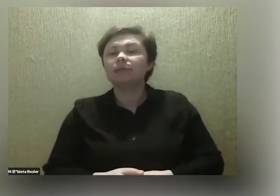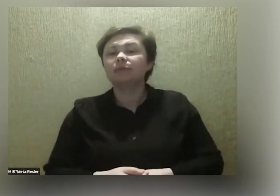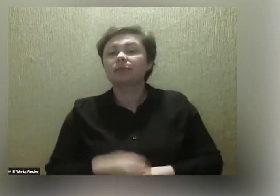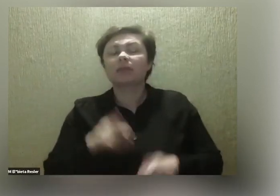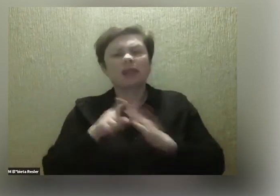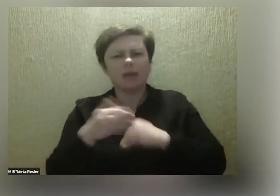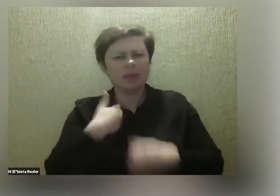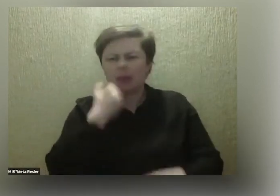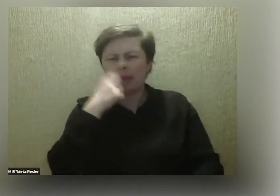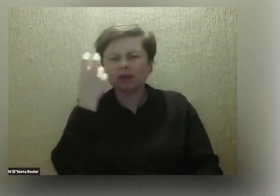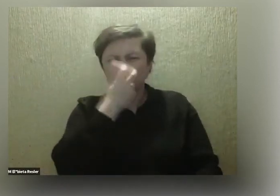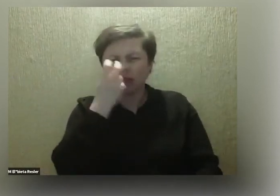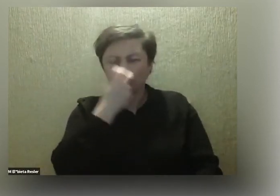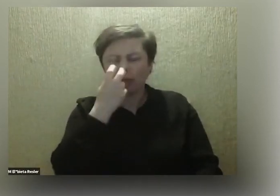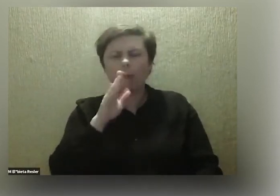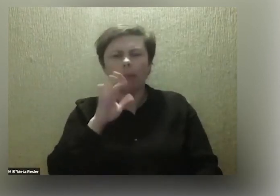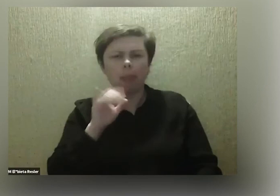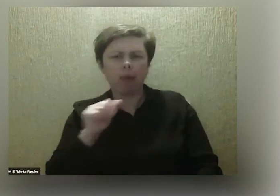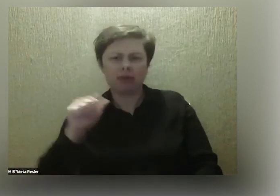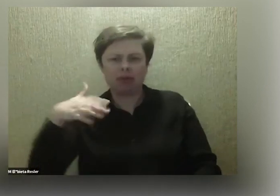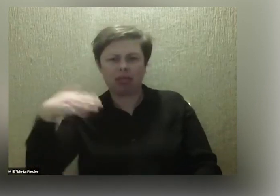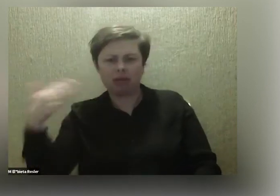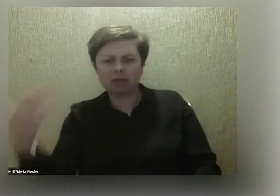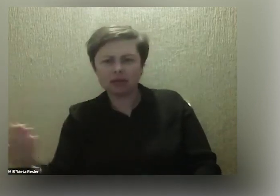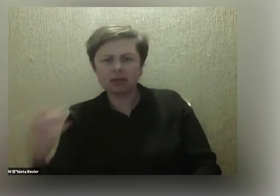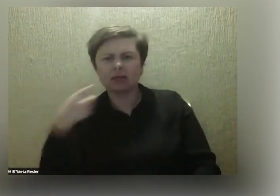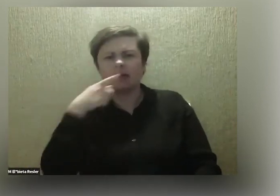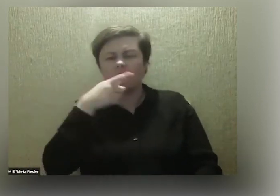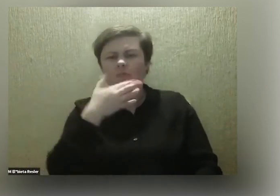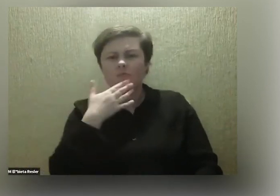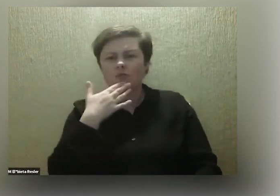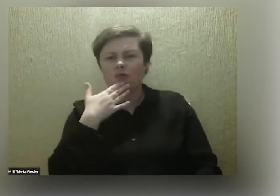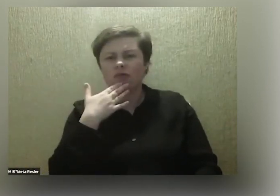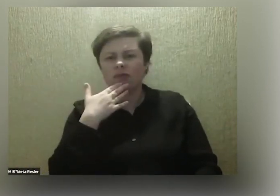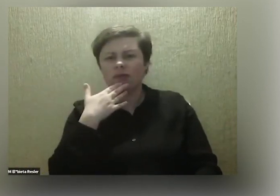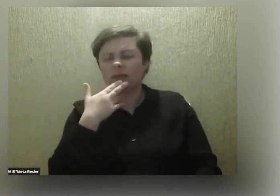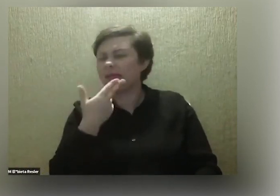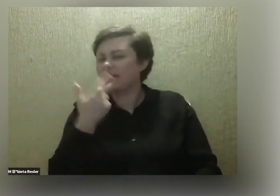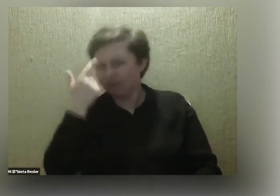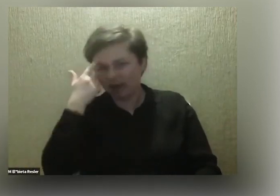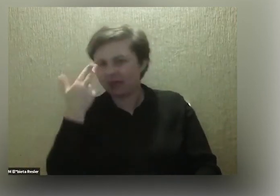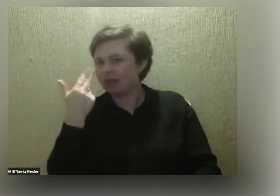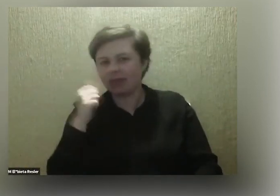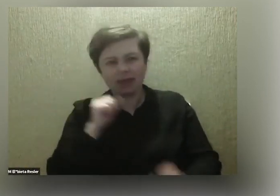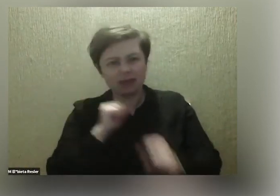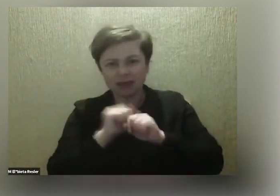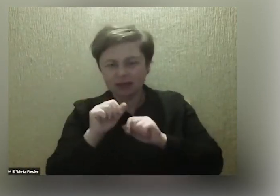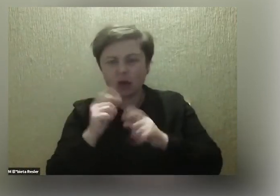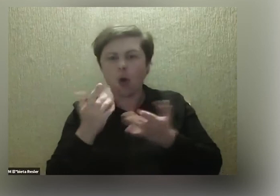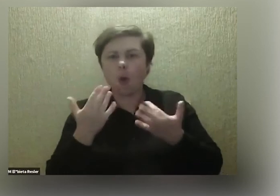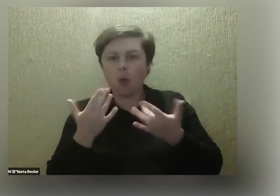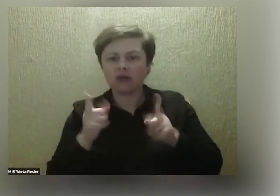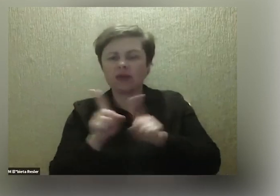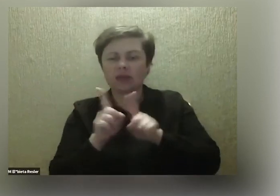dla mnie intrygujące, bo z jednej strony mówicie, że nie jest Wam całkiem łatwo, zmieniła się ta Wasza